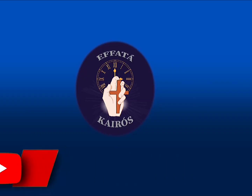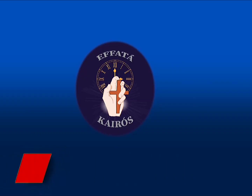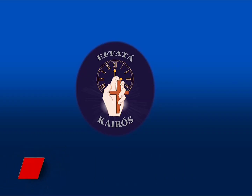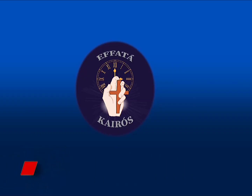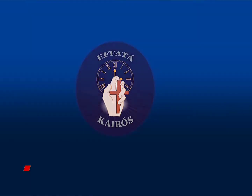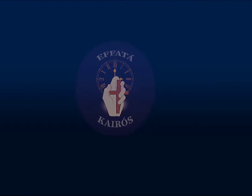Obrigado.